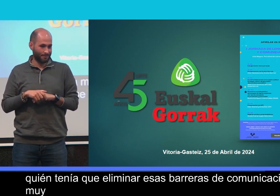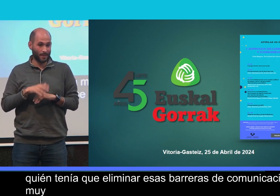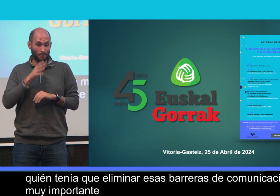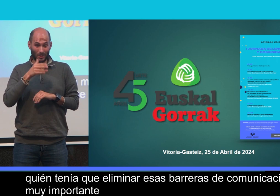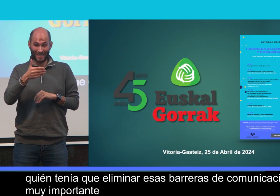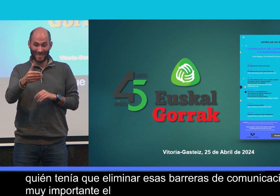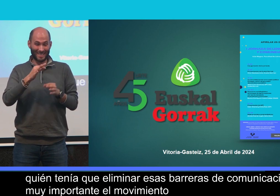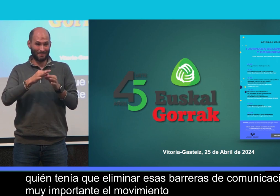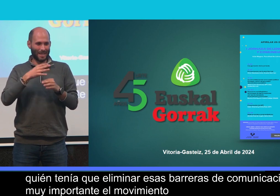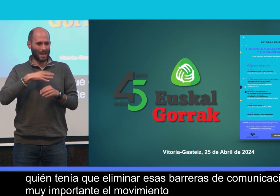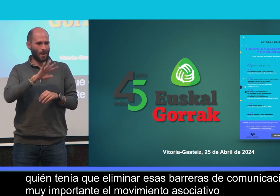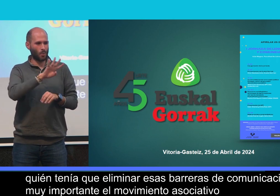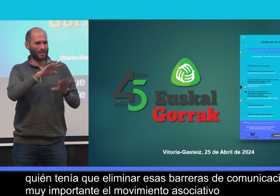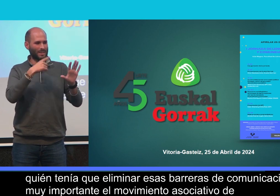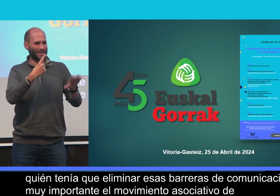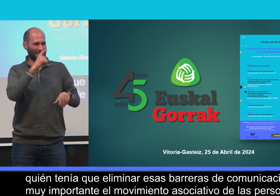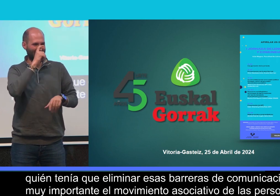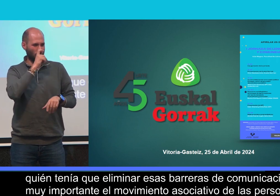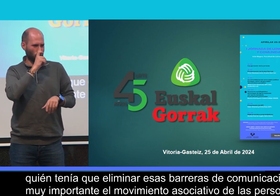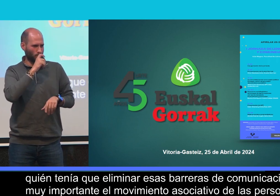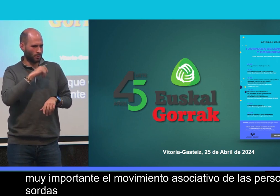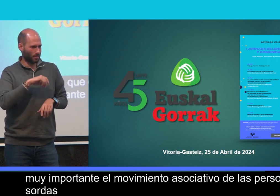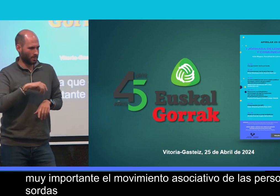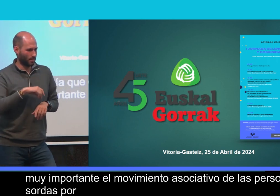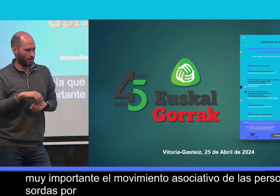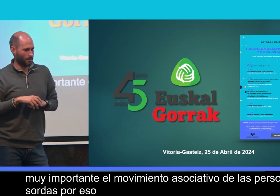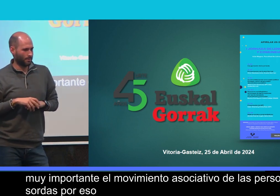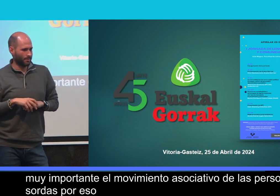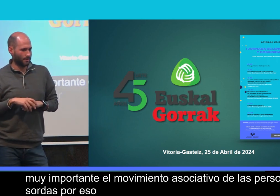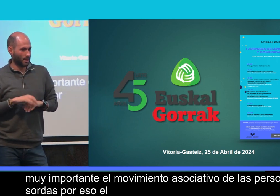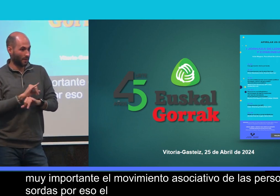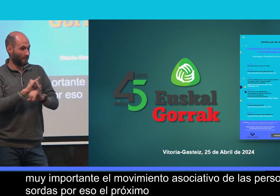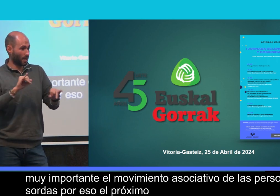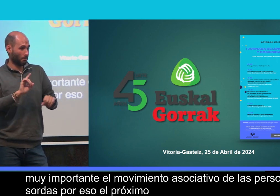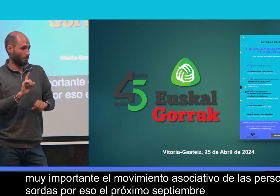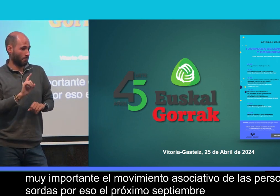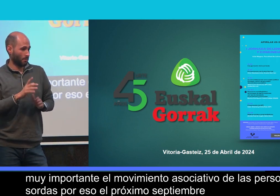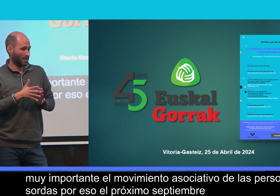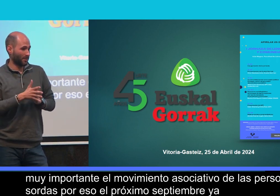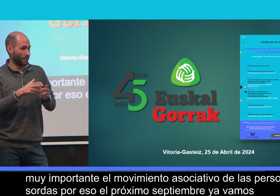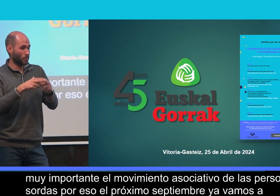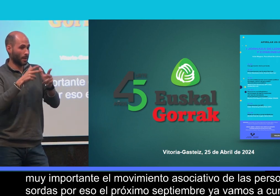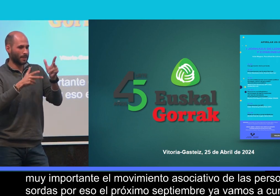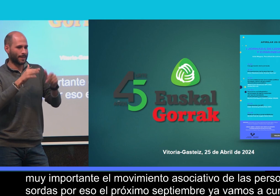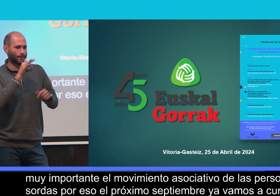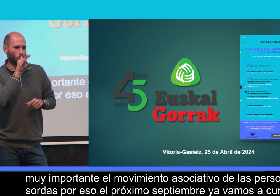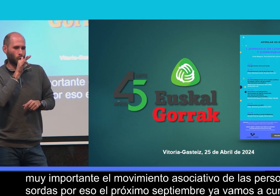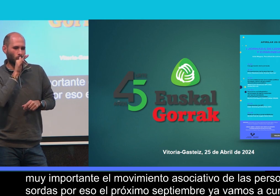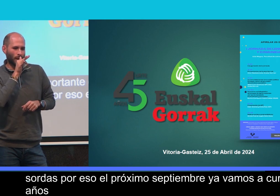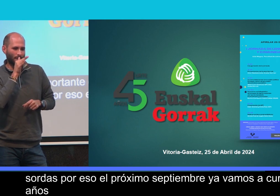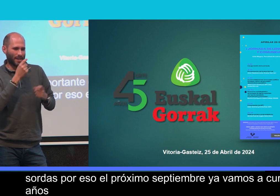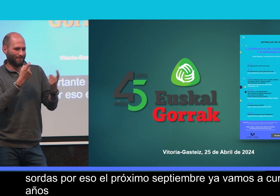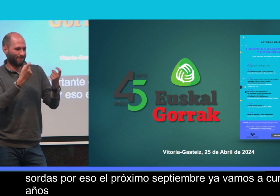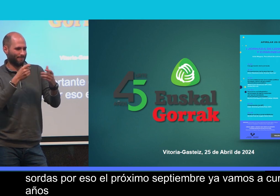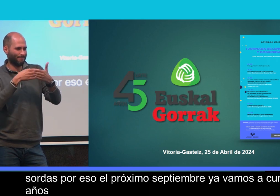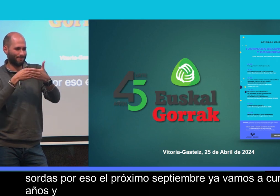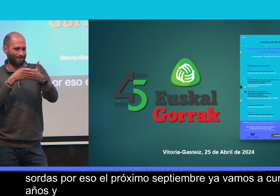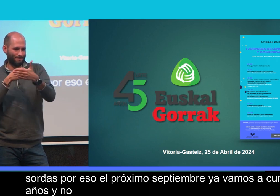asociativo de las personas sordas. Por eso, el próximo septiembre ya vamos a cumplir 46 años. Y no significa que nuestra